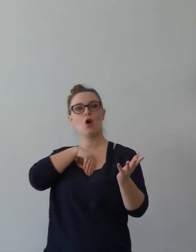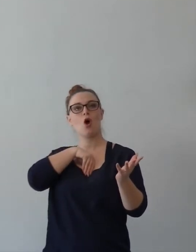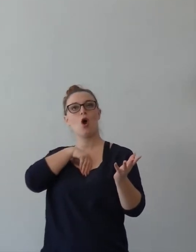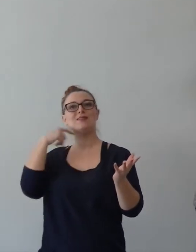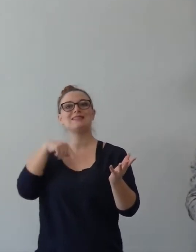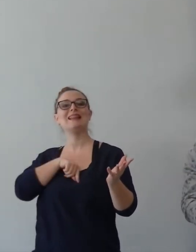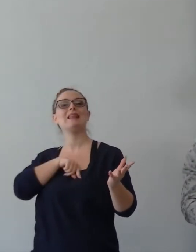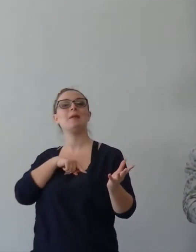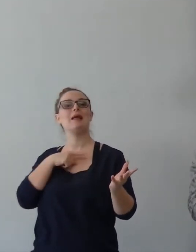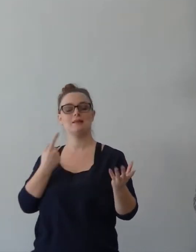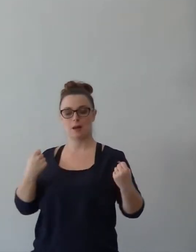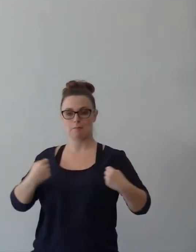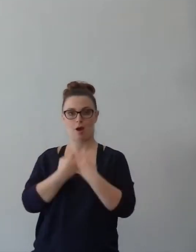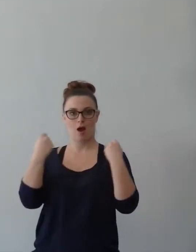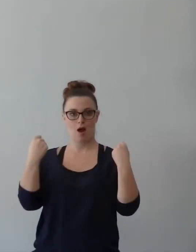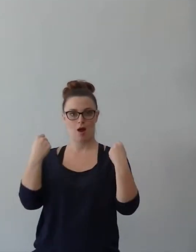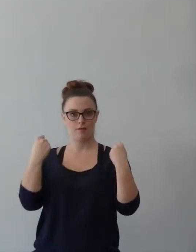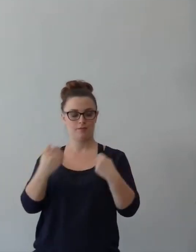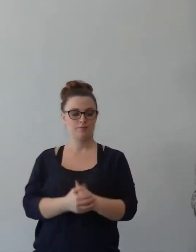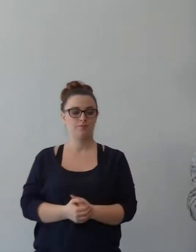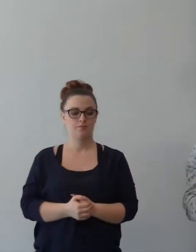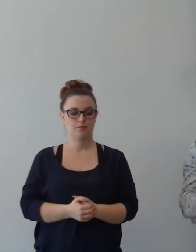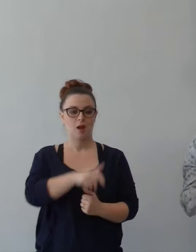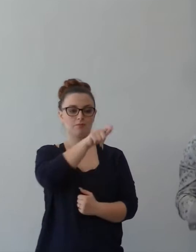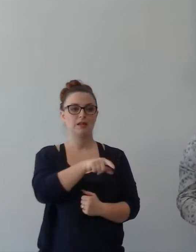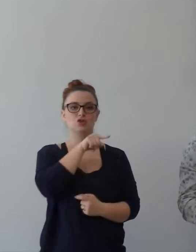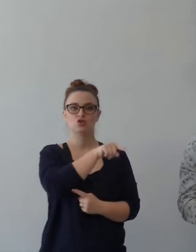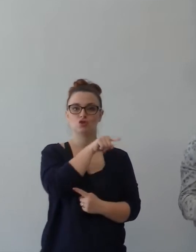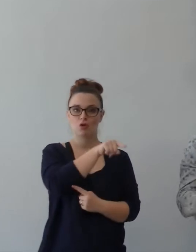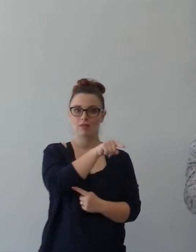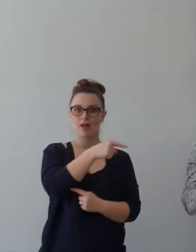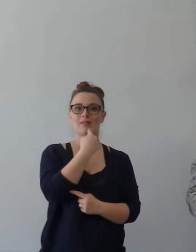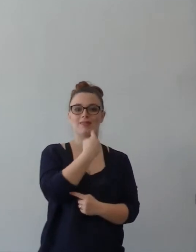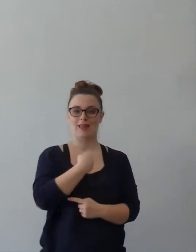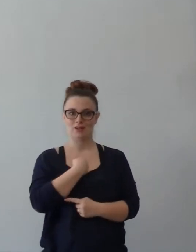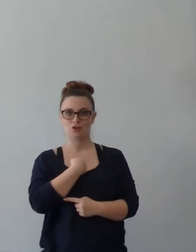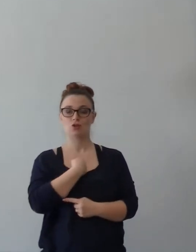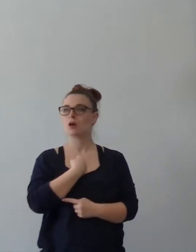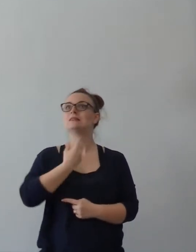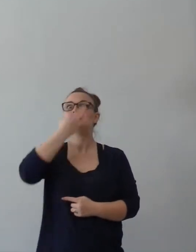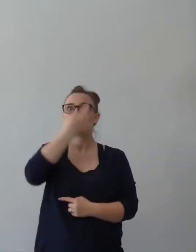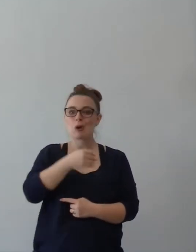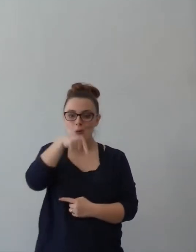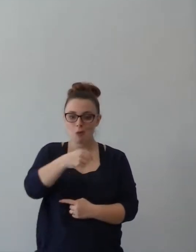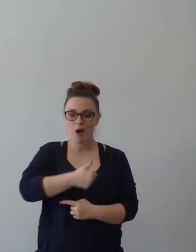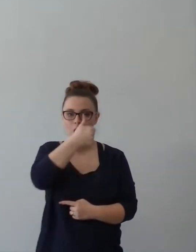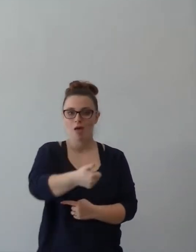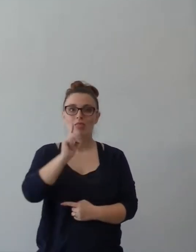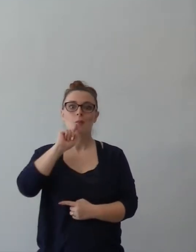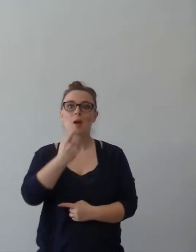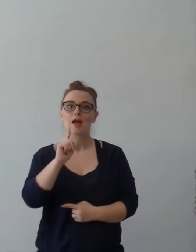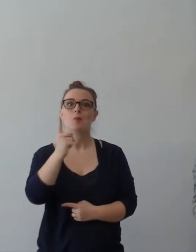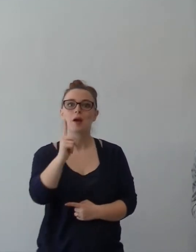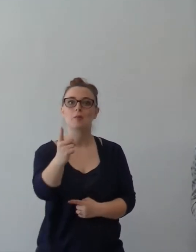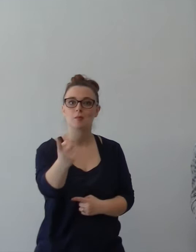persona che ci ha scritto, alcune volte pensiamo questo anno sarà meglio, quest'anno sarà più differente, quest'anno sarà l'anno della